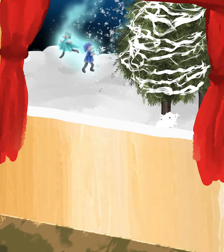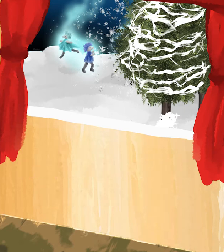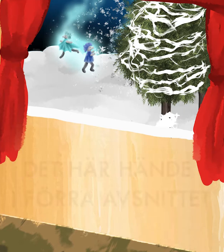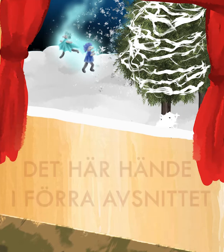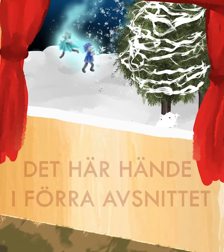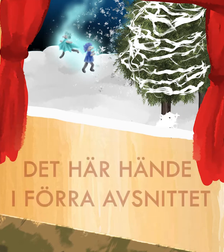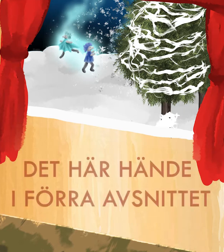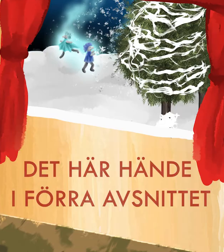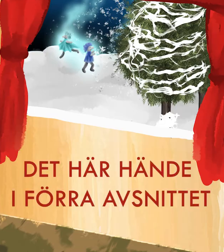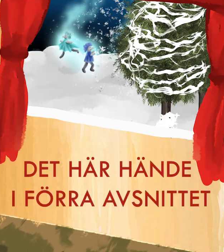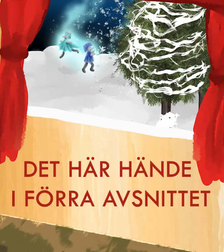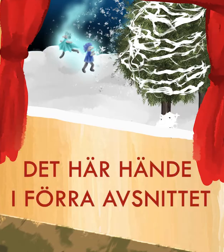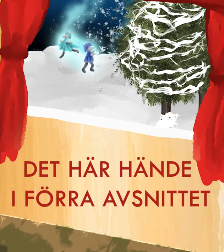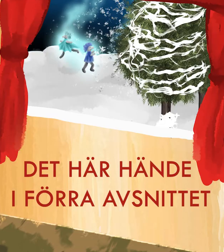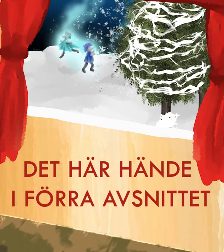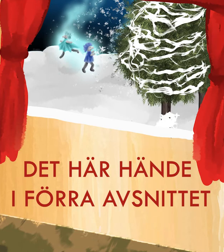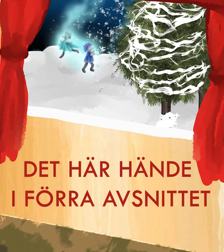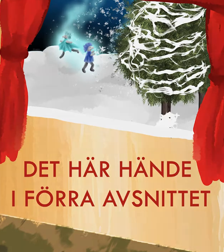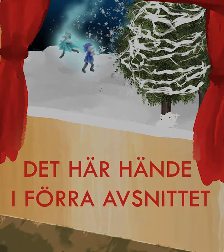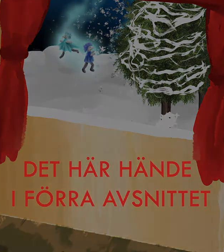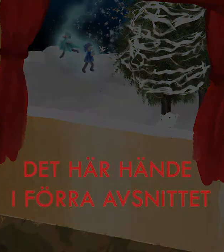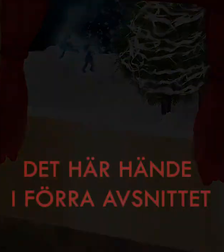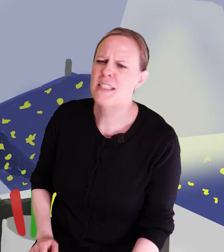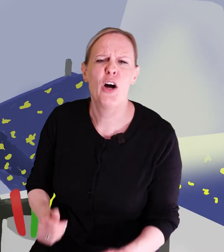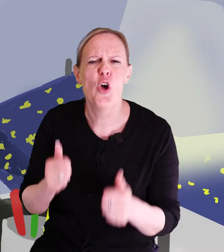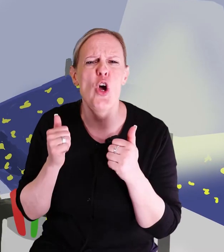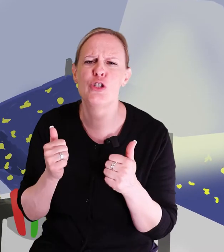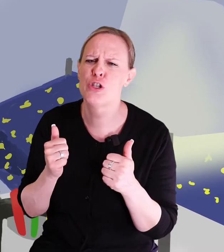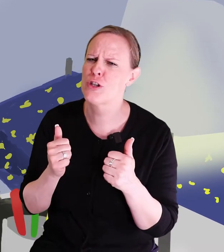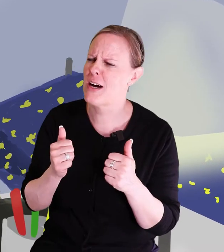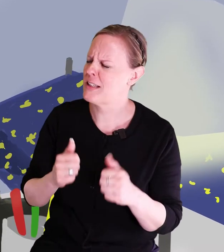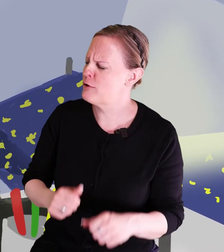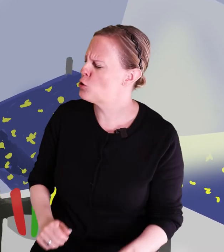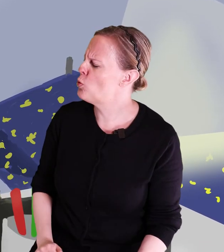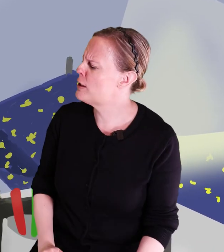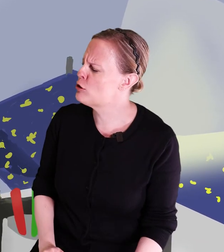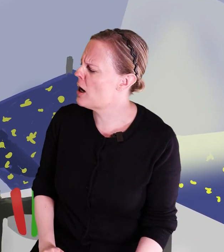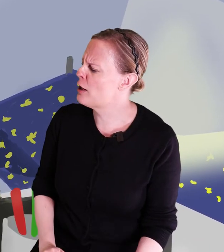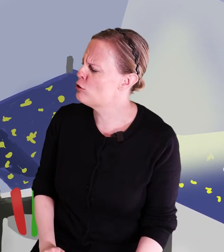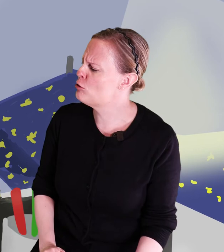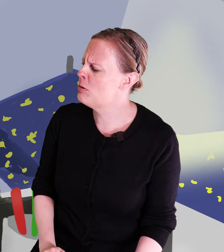Det här hände i förra avsnittet. Jag önskade att jag förstod vad du sa just nu.